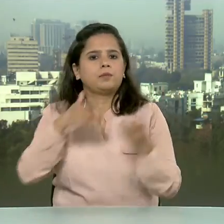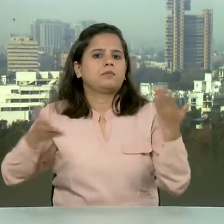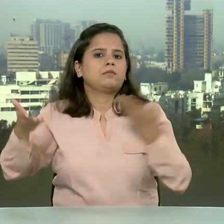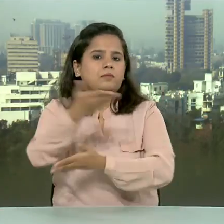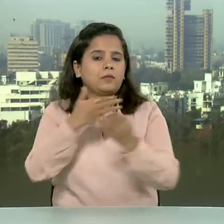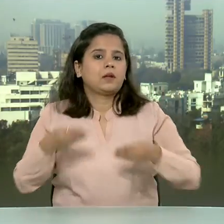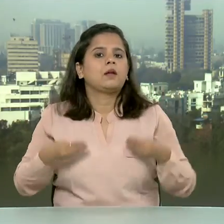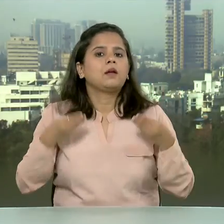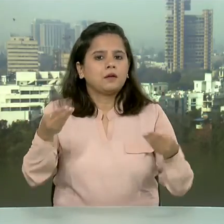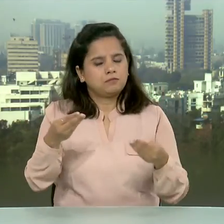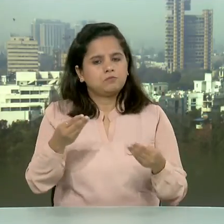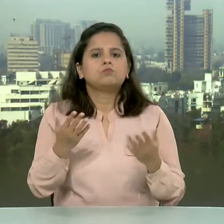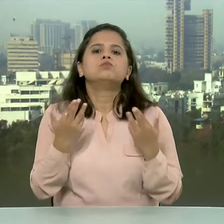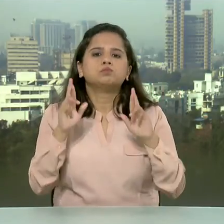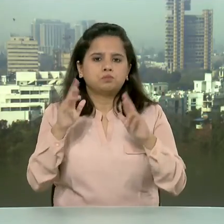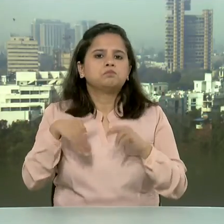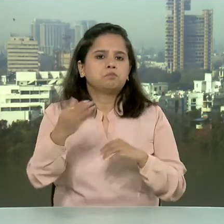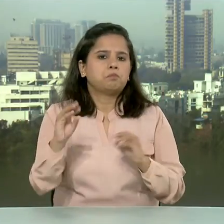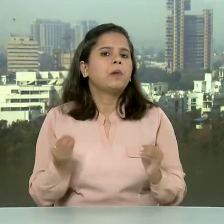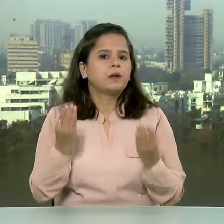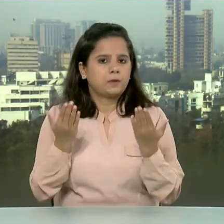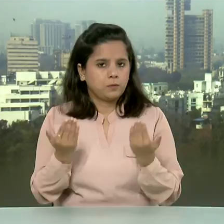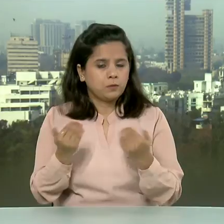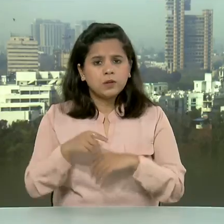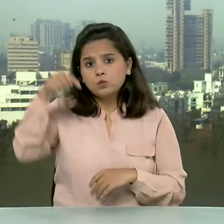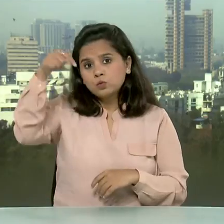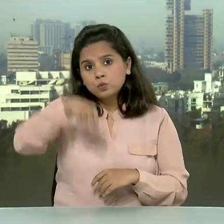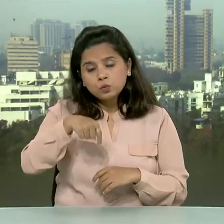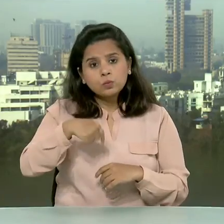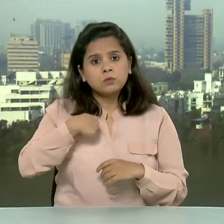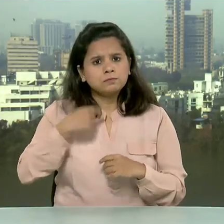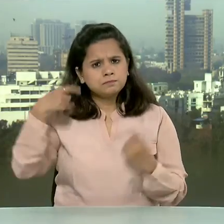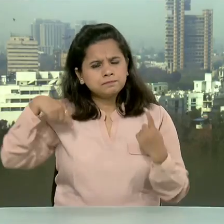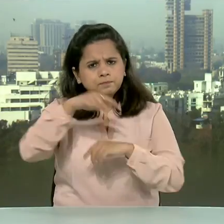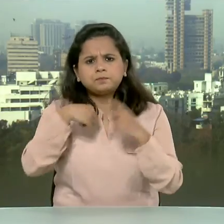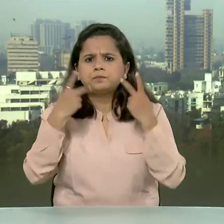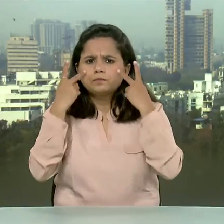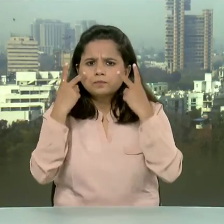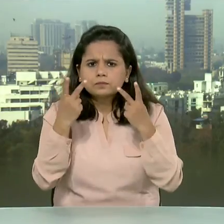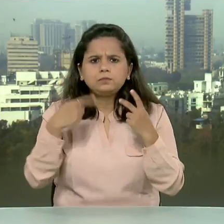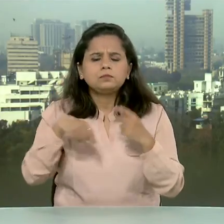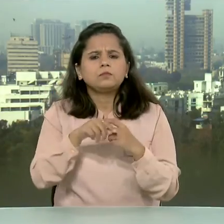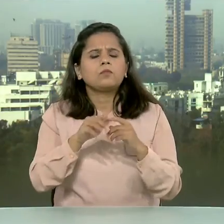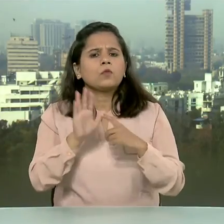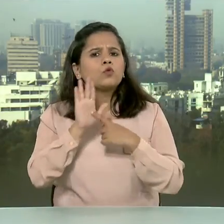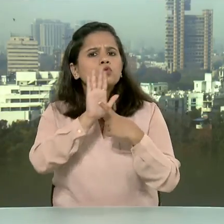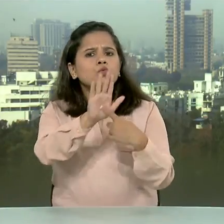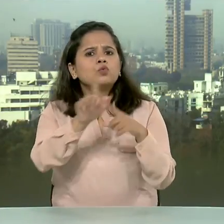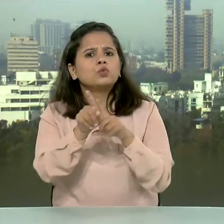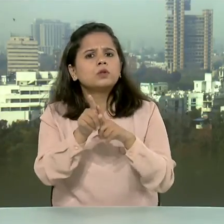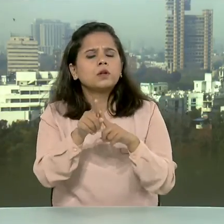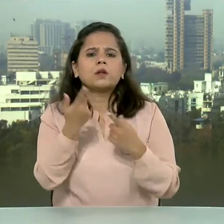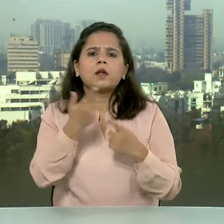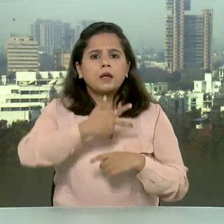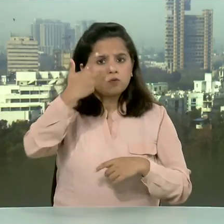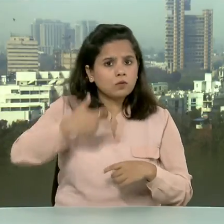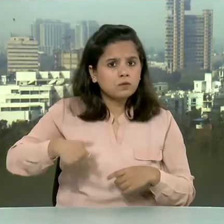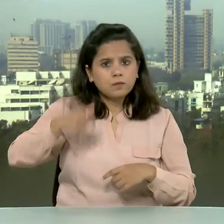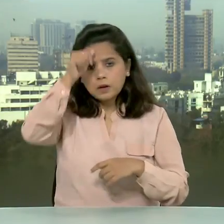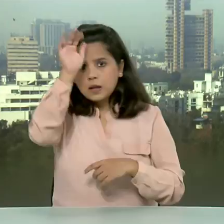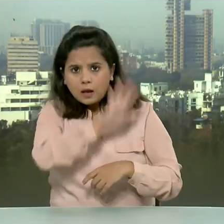इवन स्ट्रॉंगर तोड़ी सुमिट मार्क्स फोर देन्मार्क अ